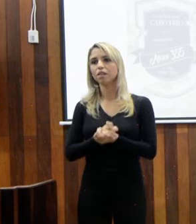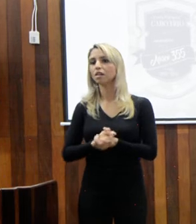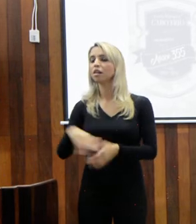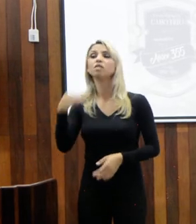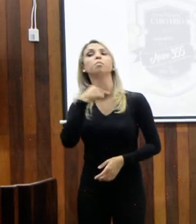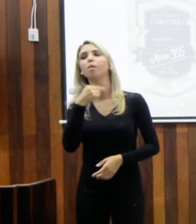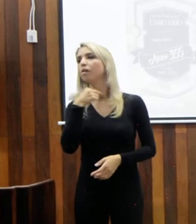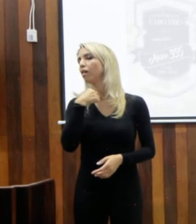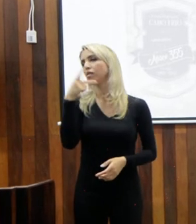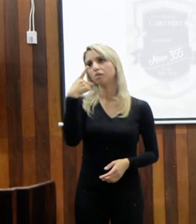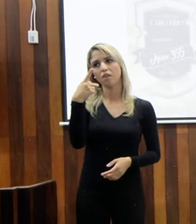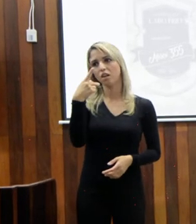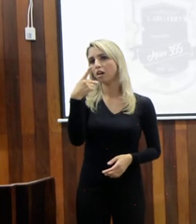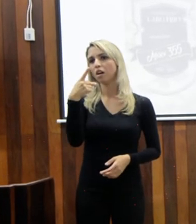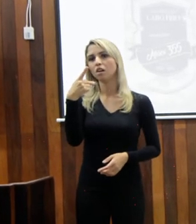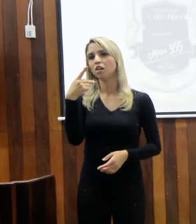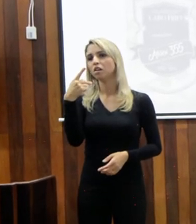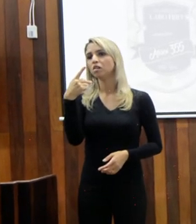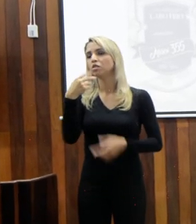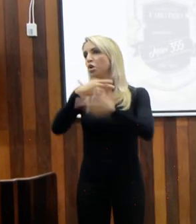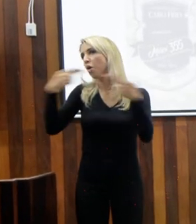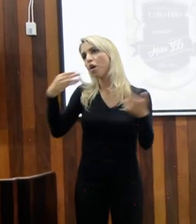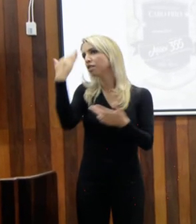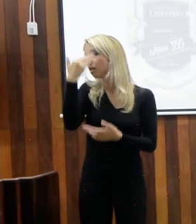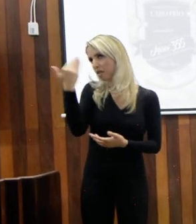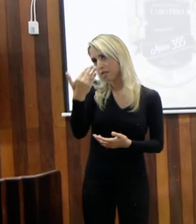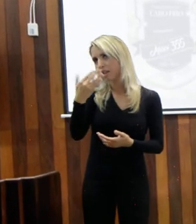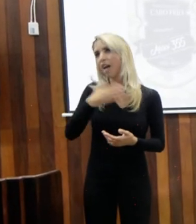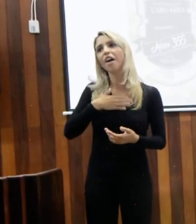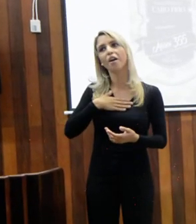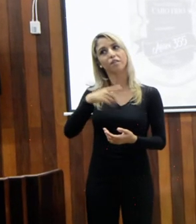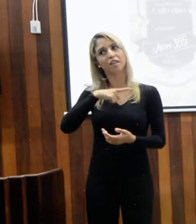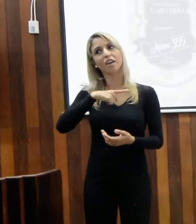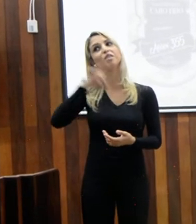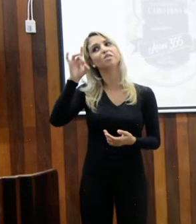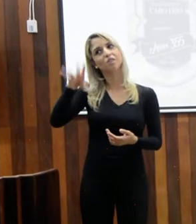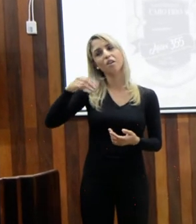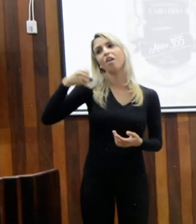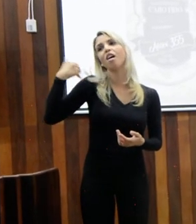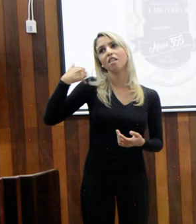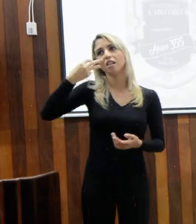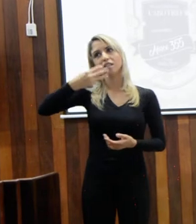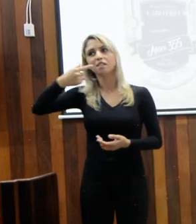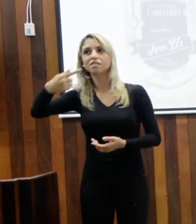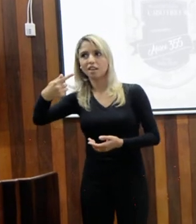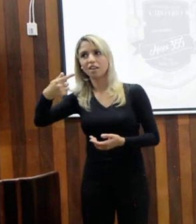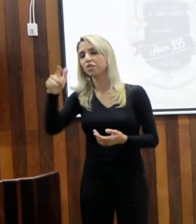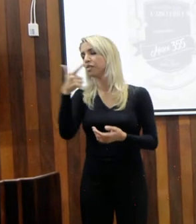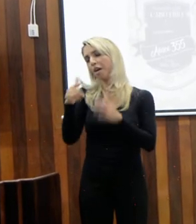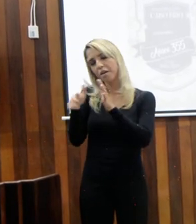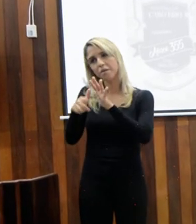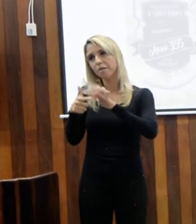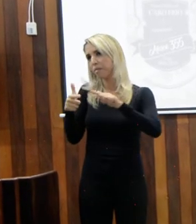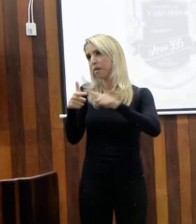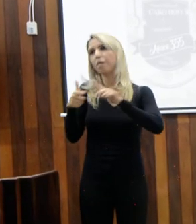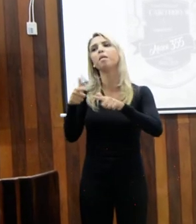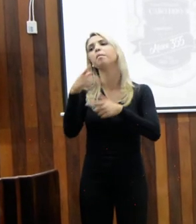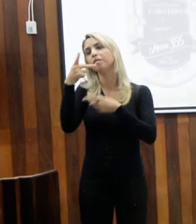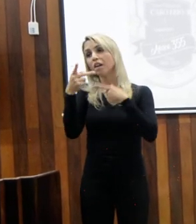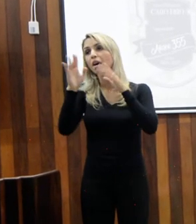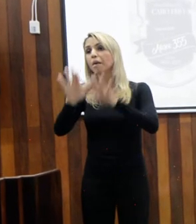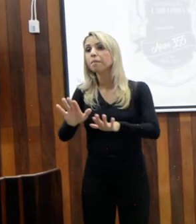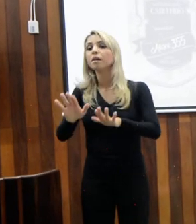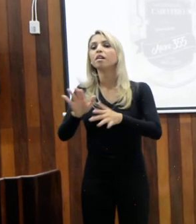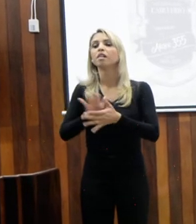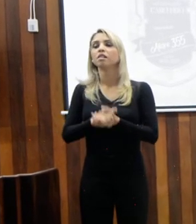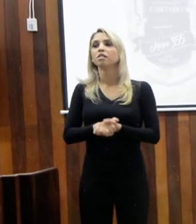vivenciei, porque eu tenho 37 anos, revelar a minha idade, que eu não tenho problema quanto a isso. Mas o